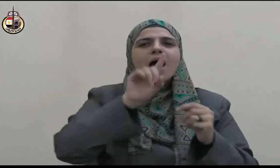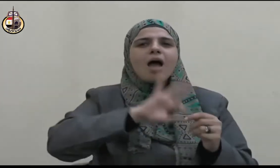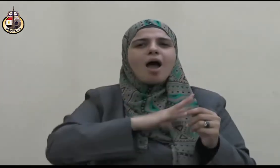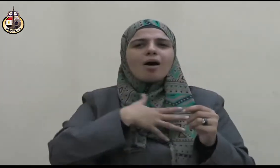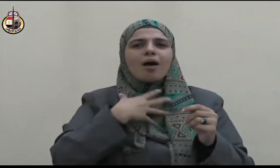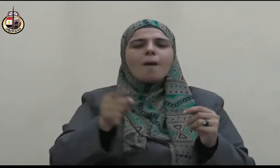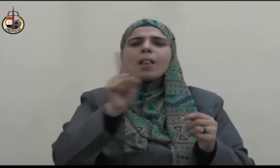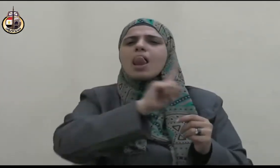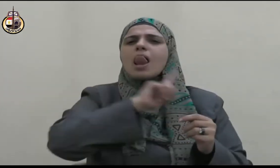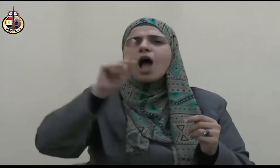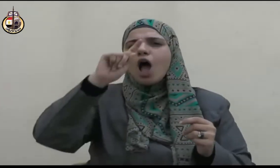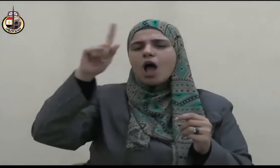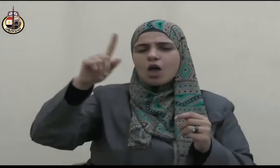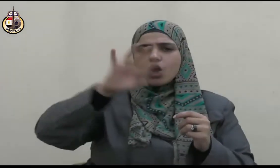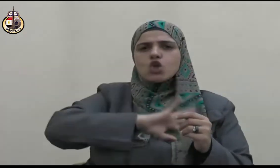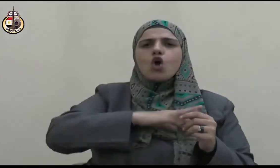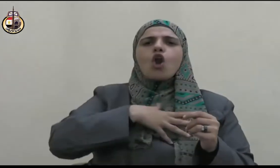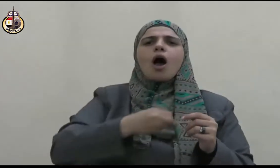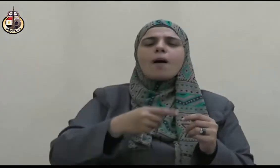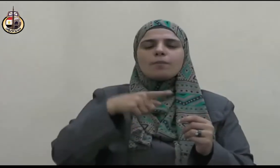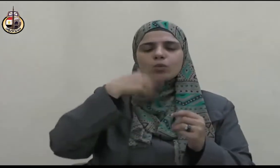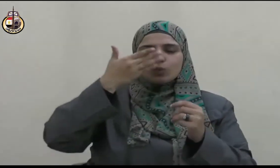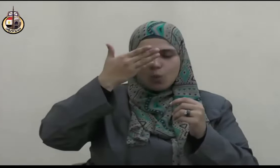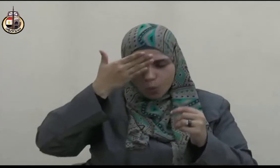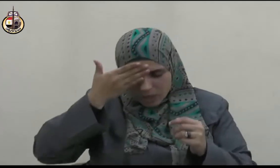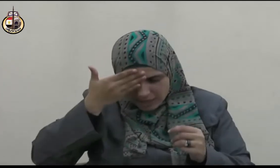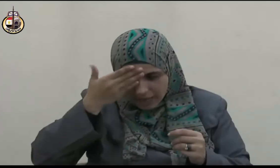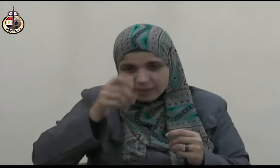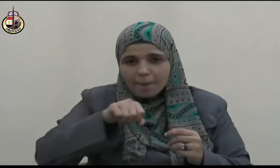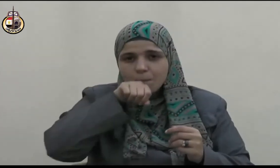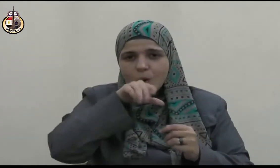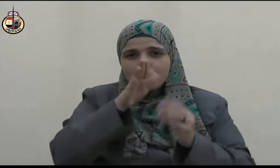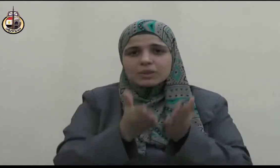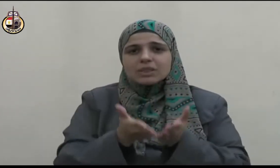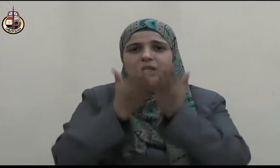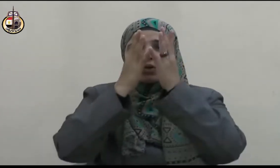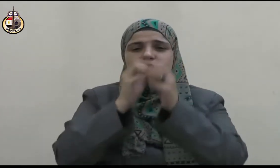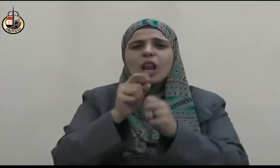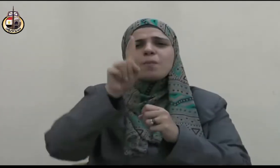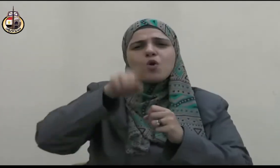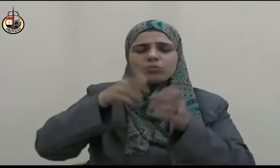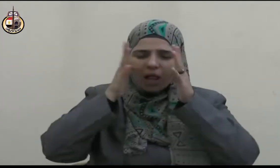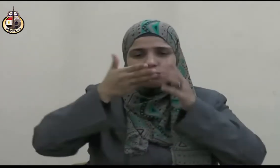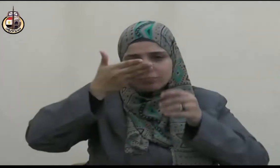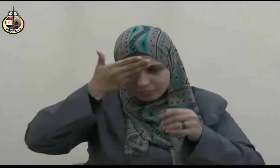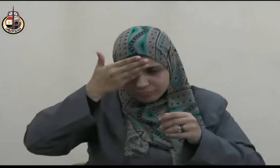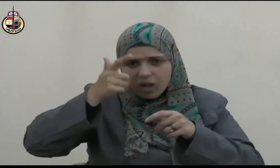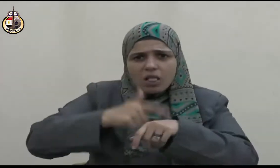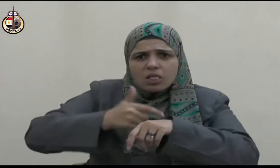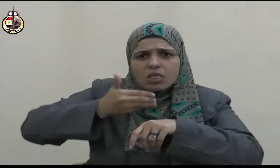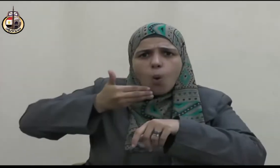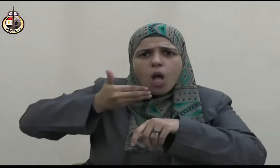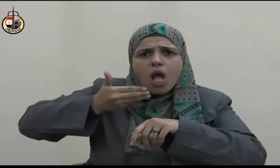عن النبي صلى الله عليه وسلم أنه كان يأخذه والحسن